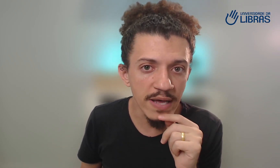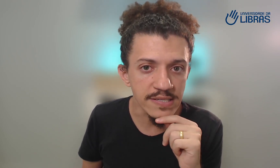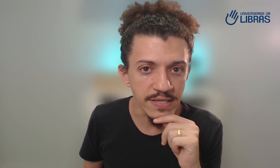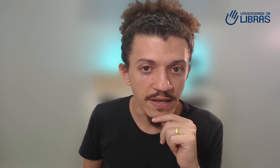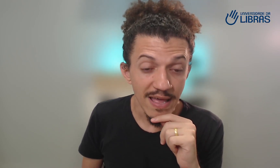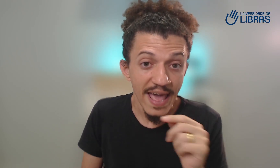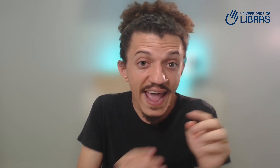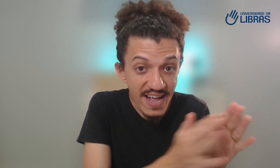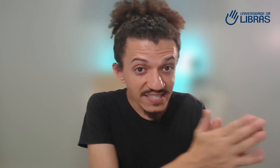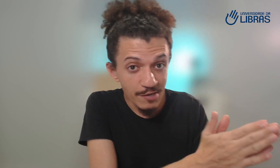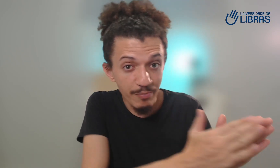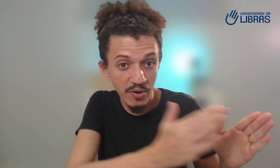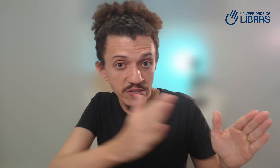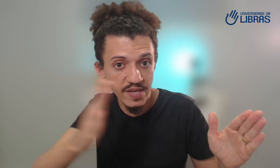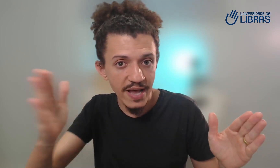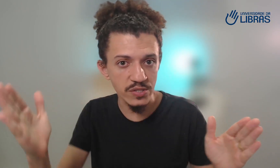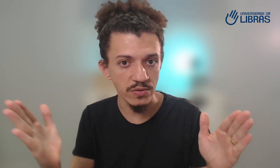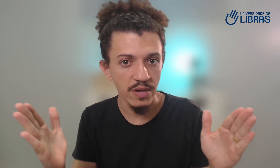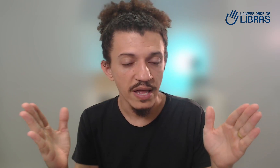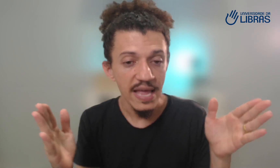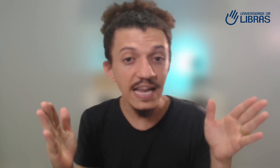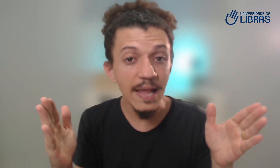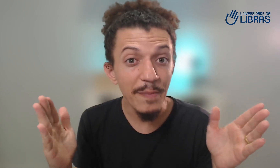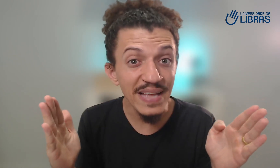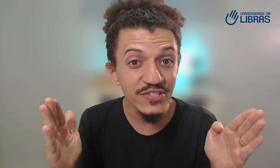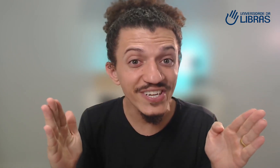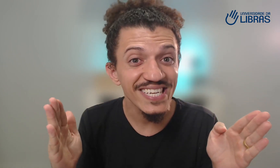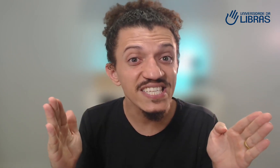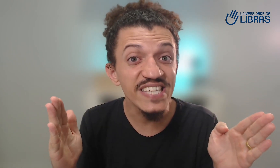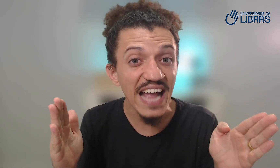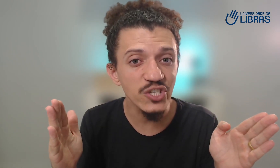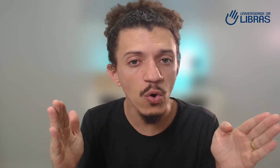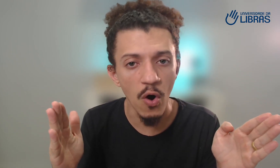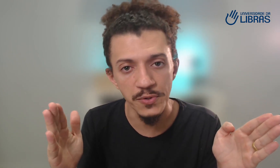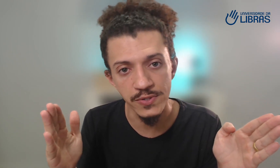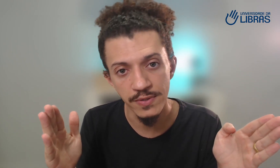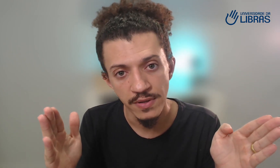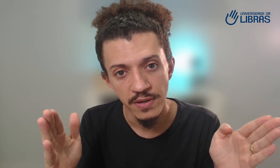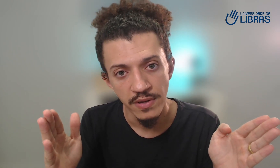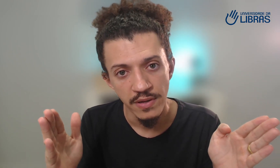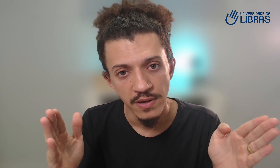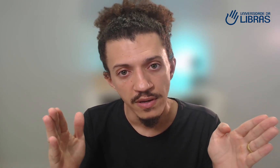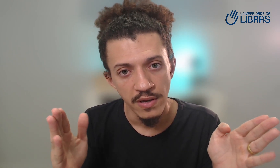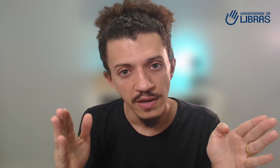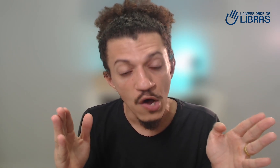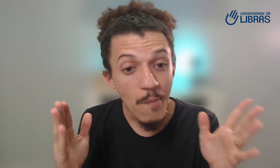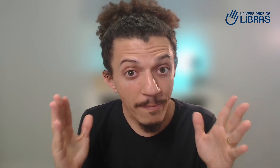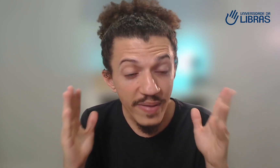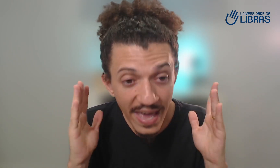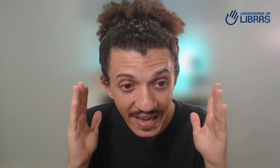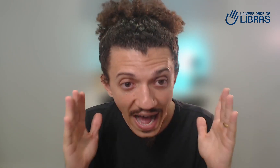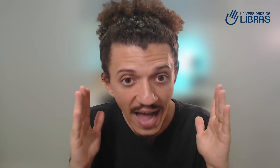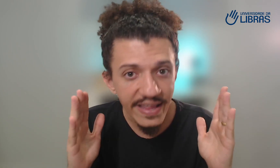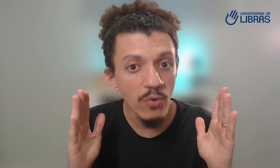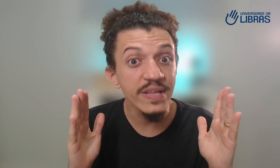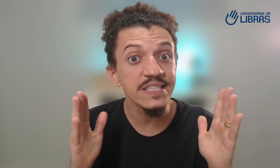lance? esse processo ele depende de sete gomos. Eu mapeei cada um desses